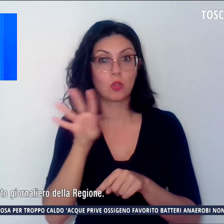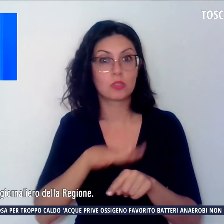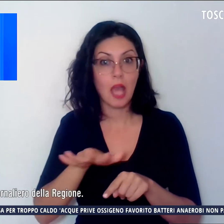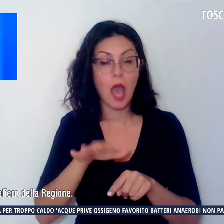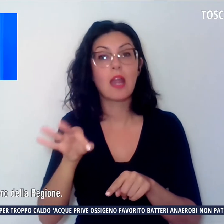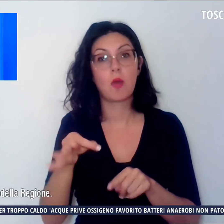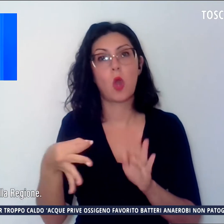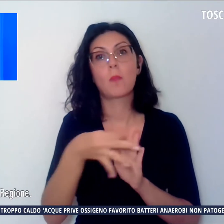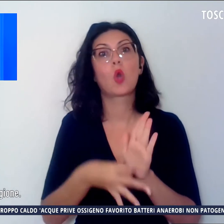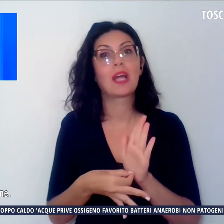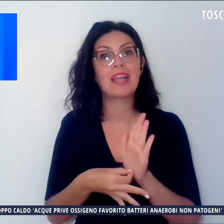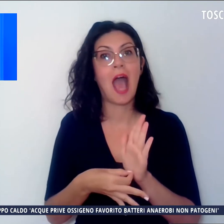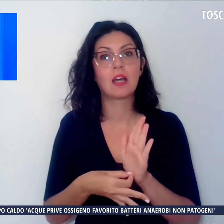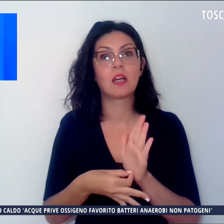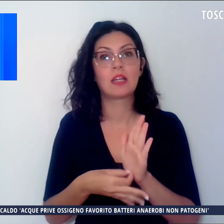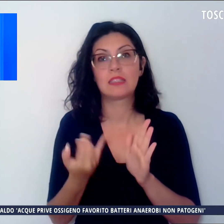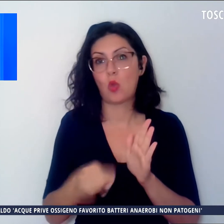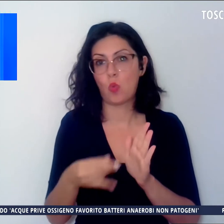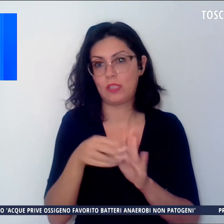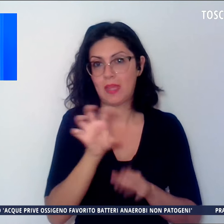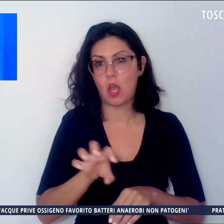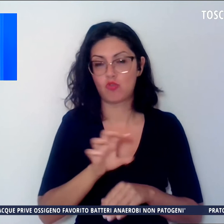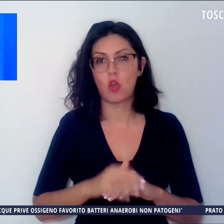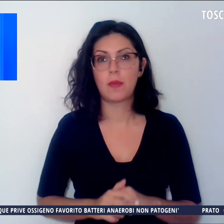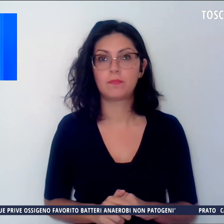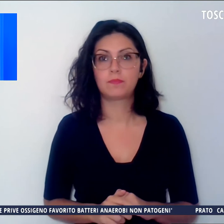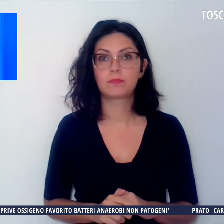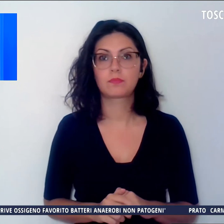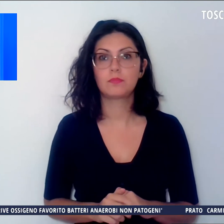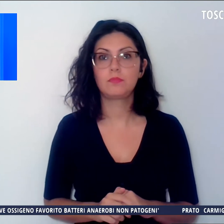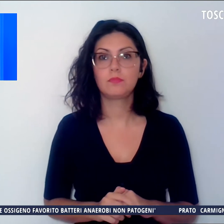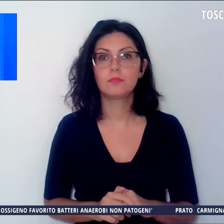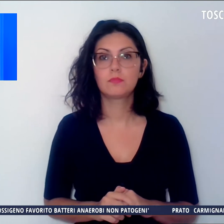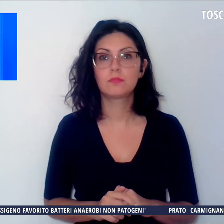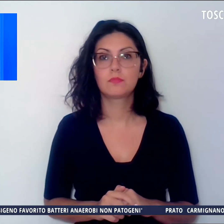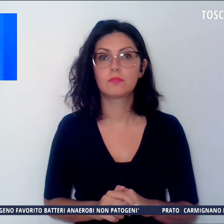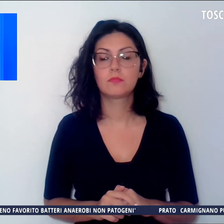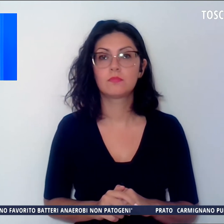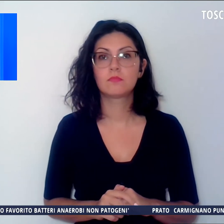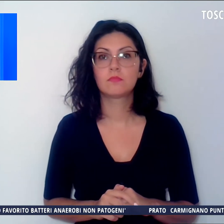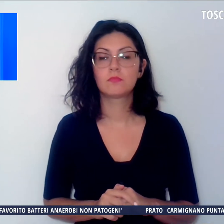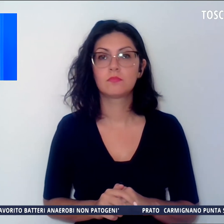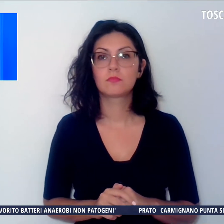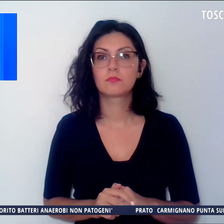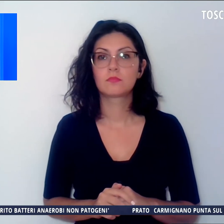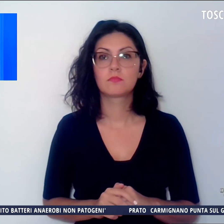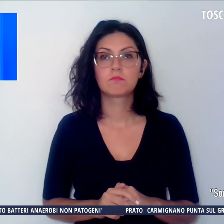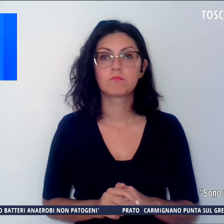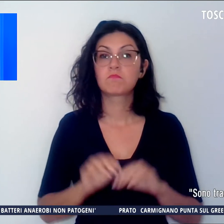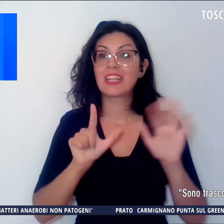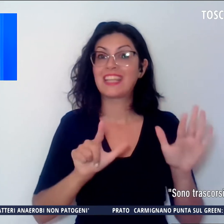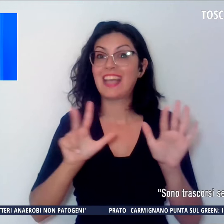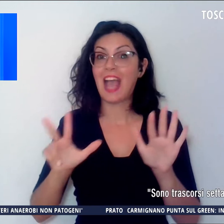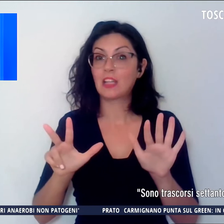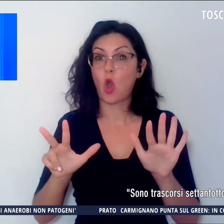giornaliero della regione. E sono trascorsi 78 anni dai